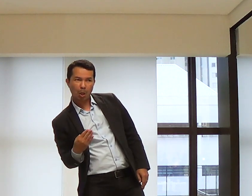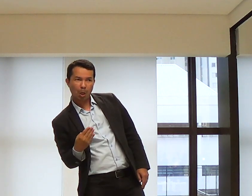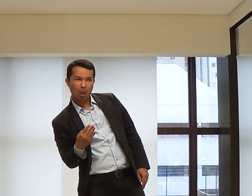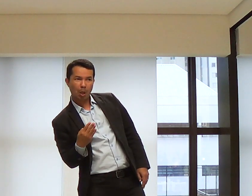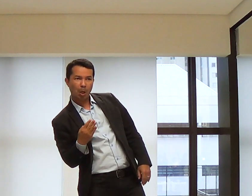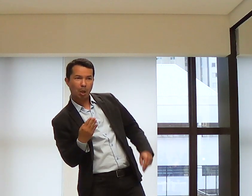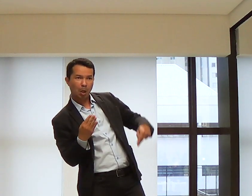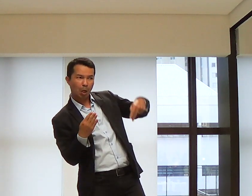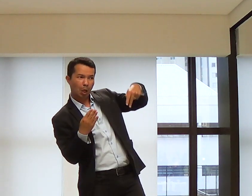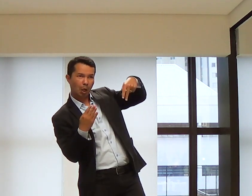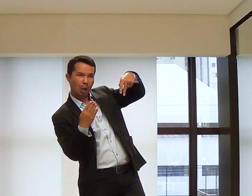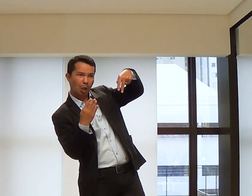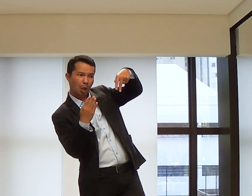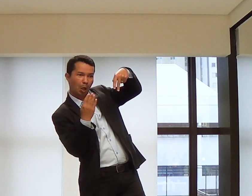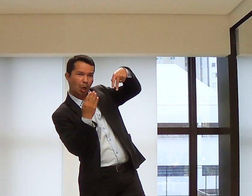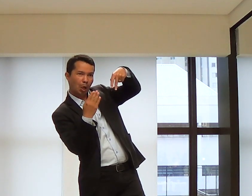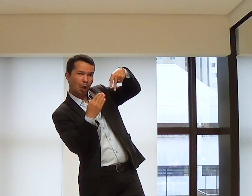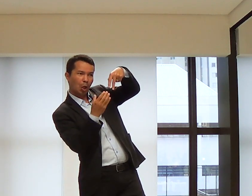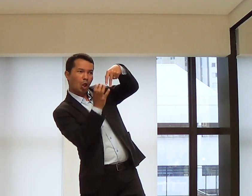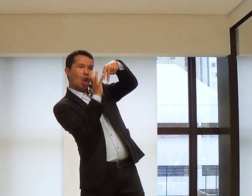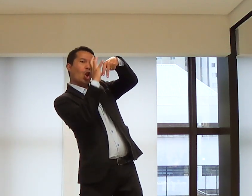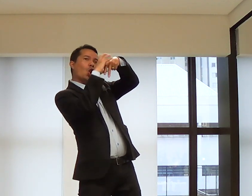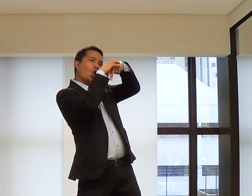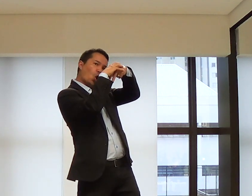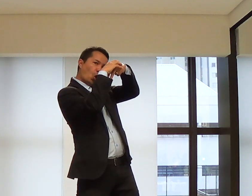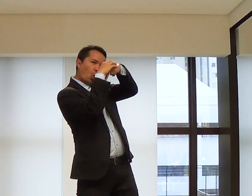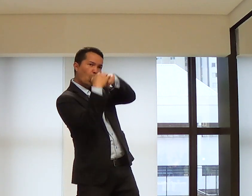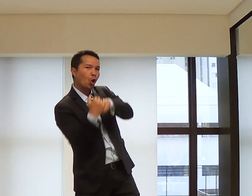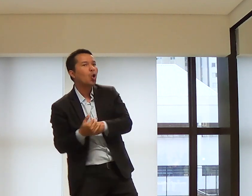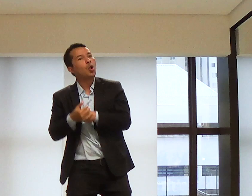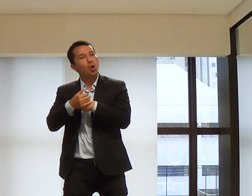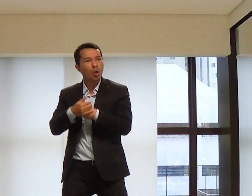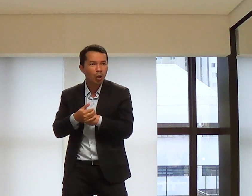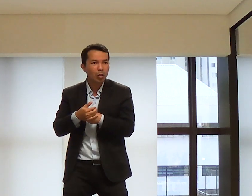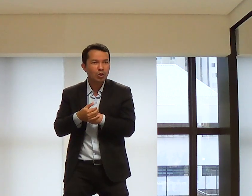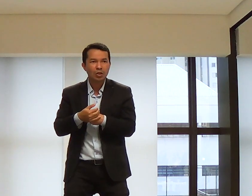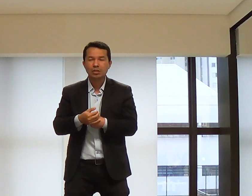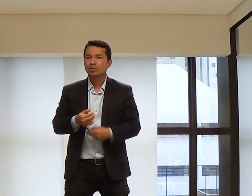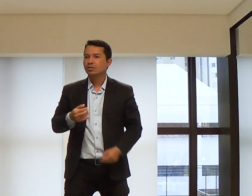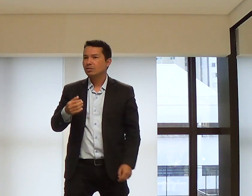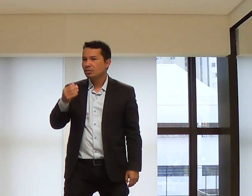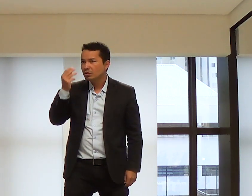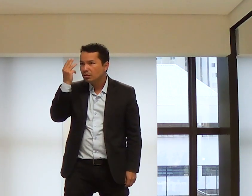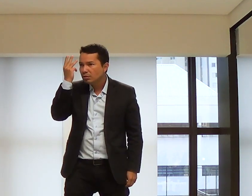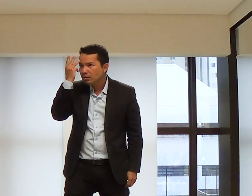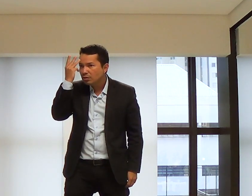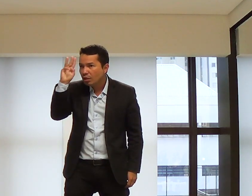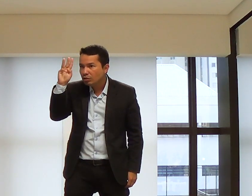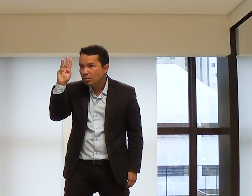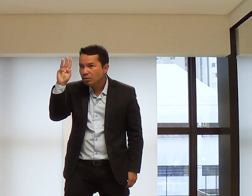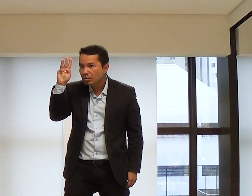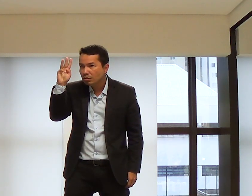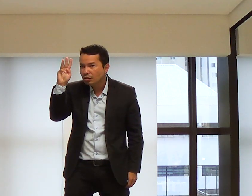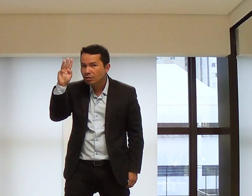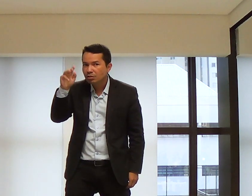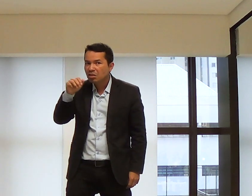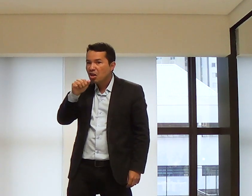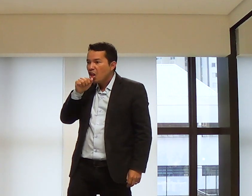E um grande peixe come ele, mole ele, vai parar no